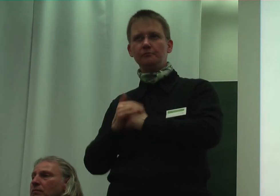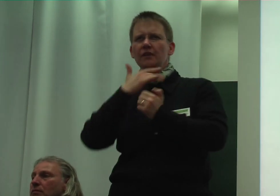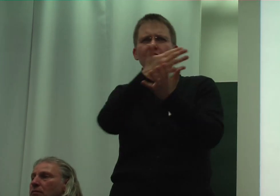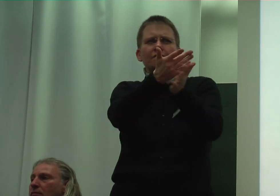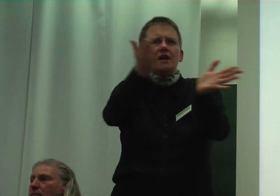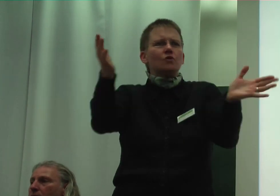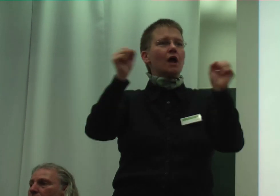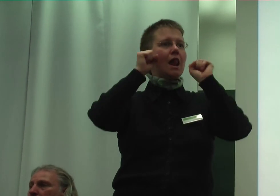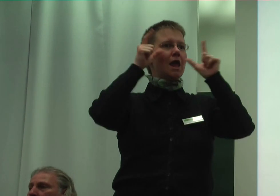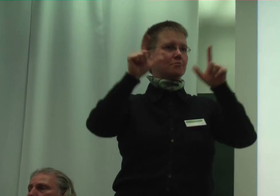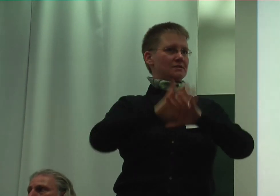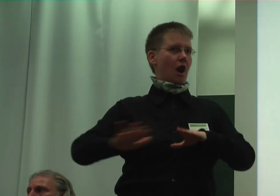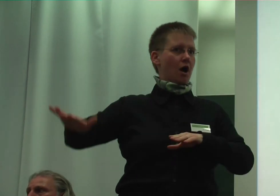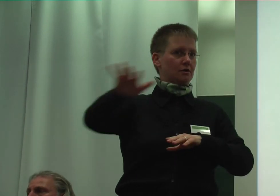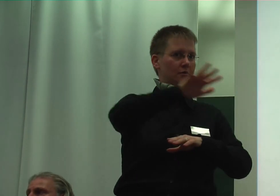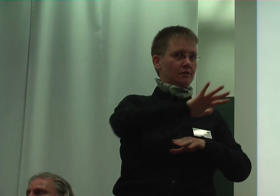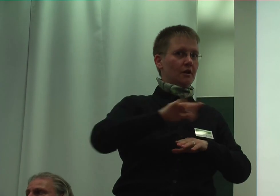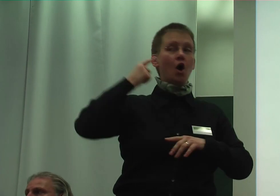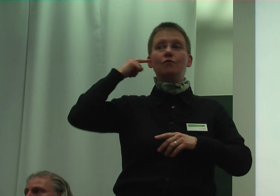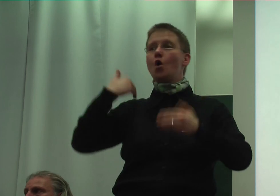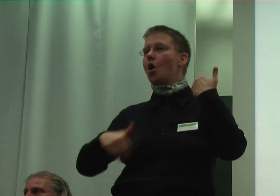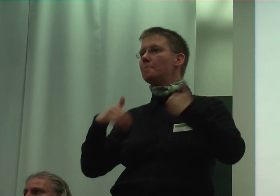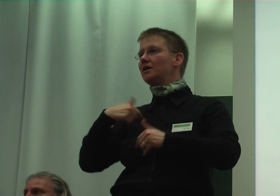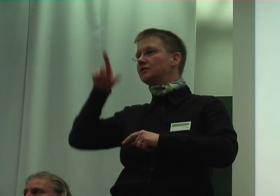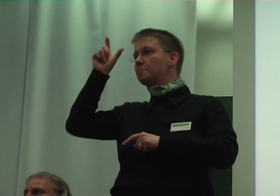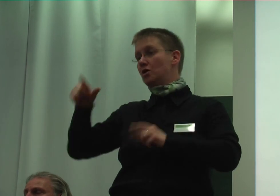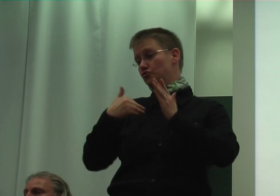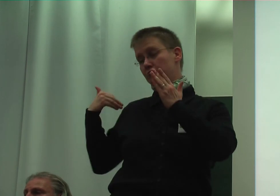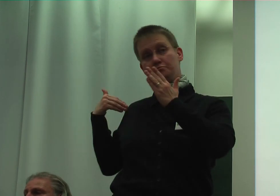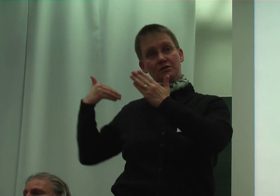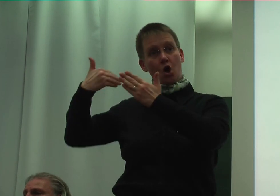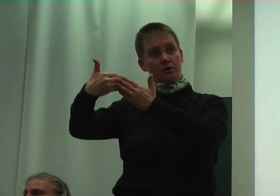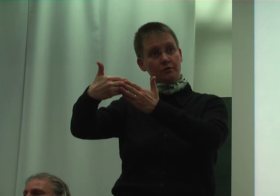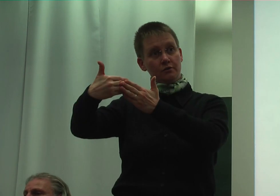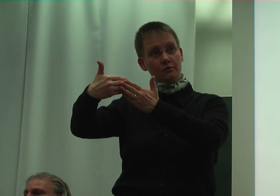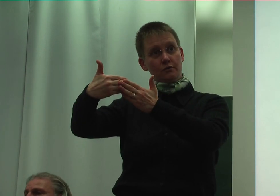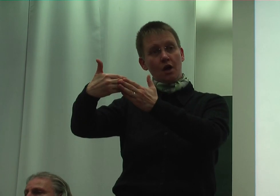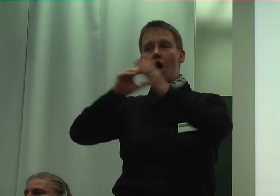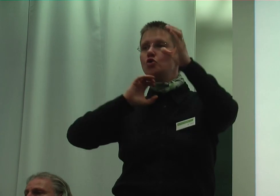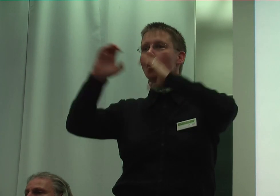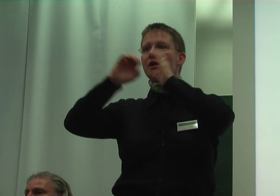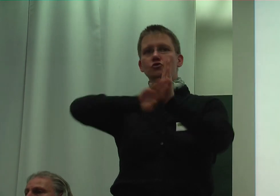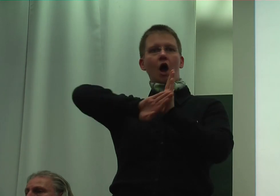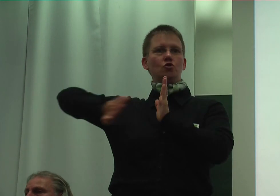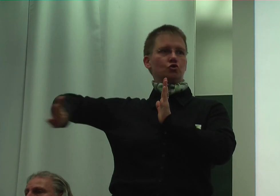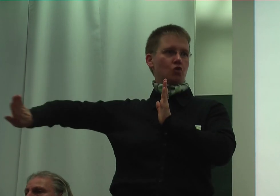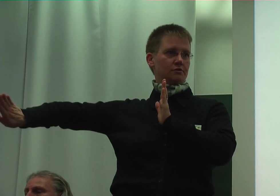Lebensleid, in denen erländischen Menschen bisher von der Kommunikation ausgeschritten sind.